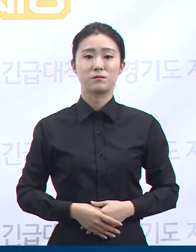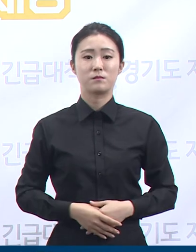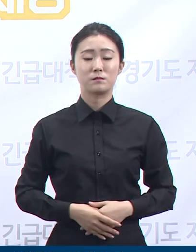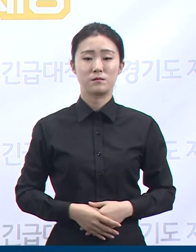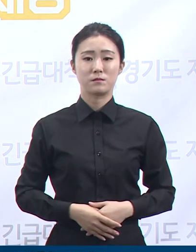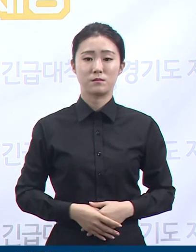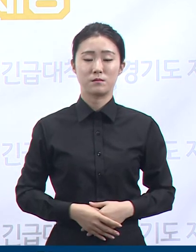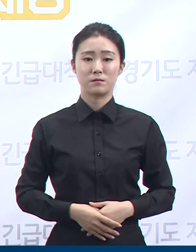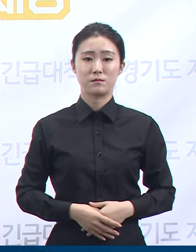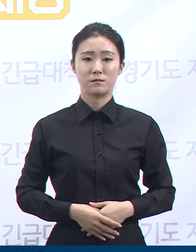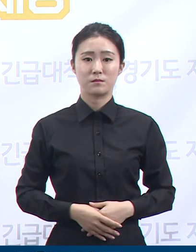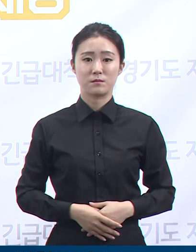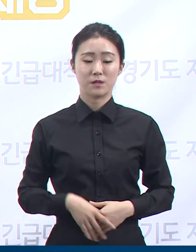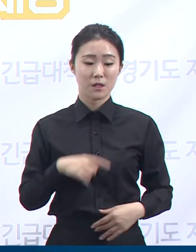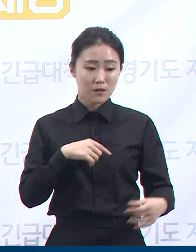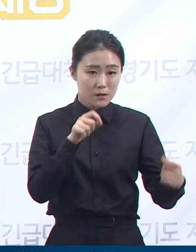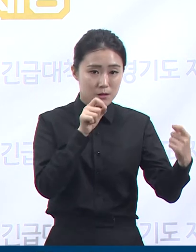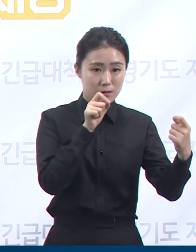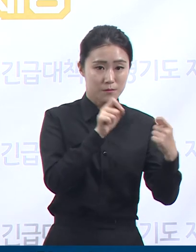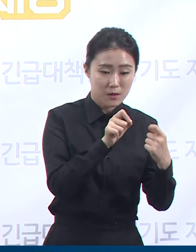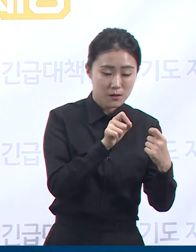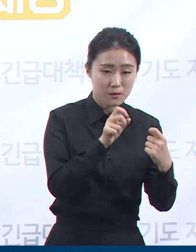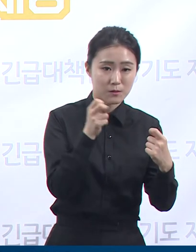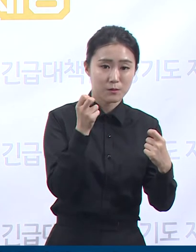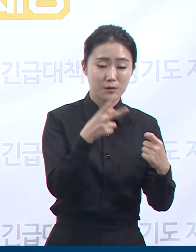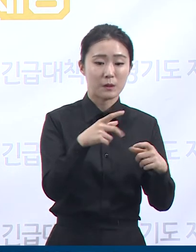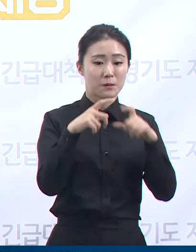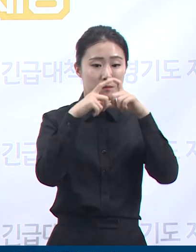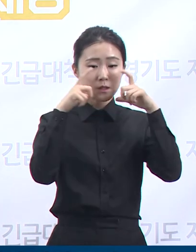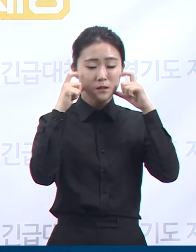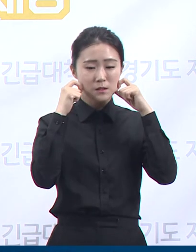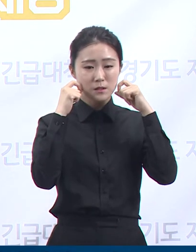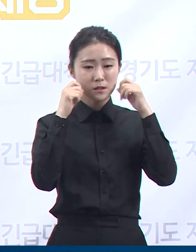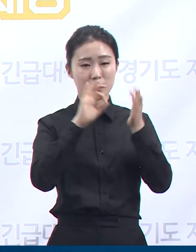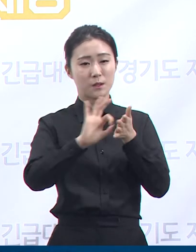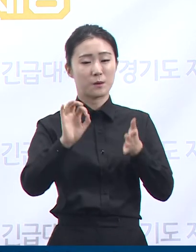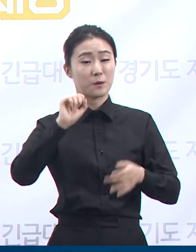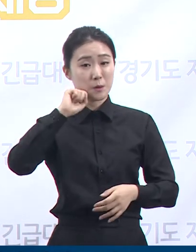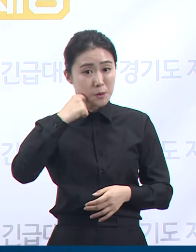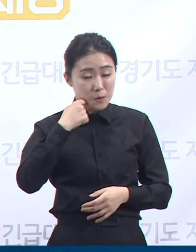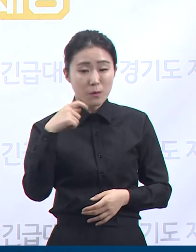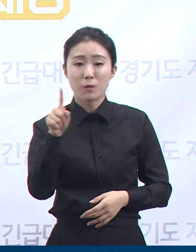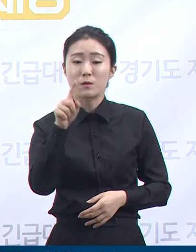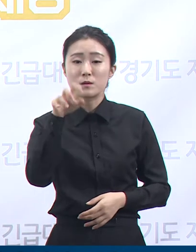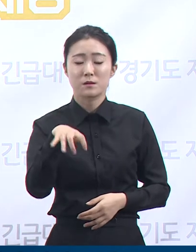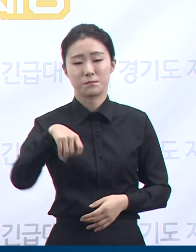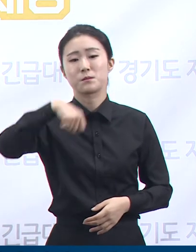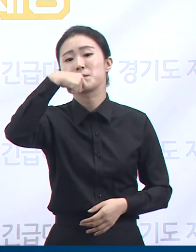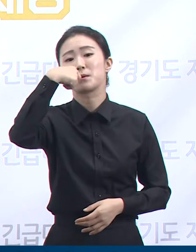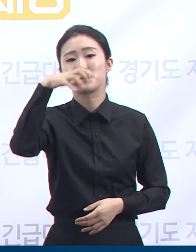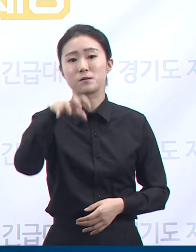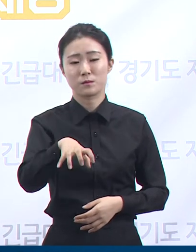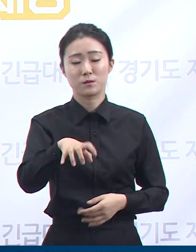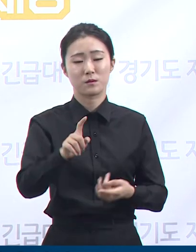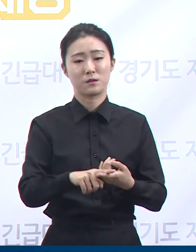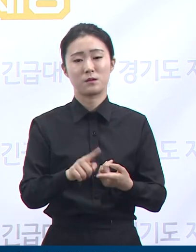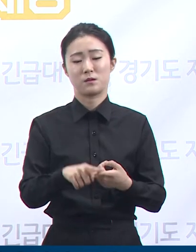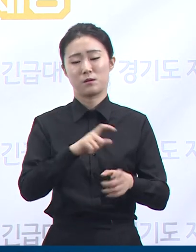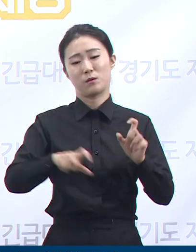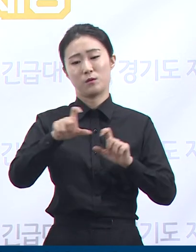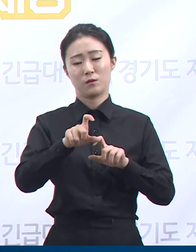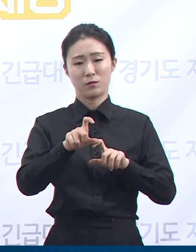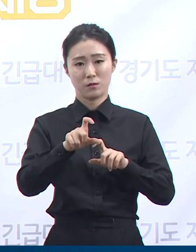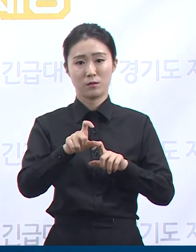밀접한 환경이자 마스크 착용이 어려운 음식점에서의 감염 전파 방지를 위해 각별한 주의를 당부드립니다. 중대본이